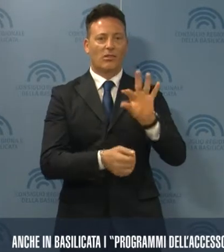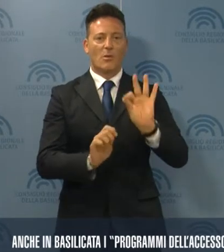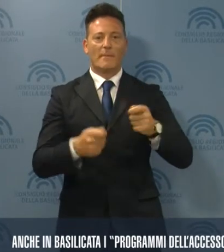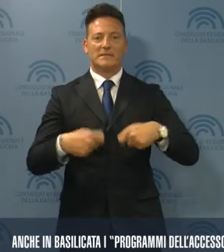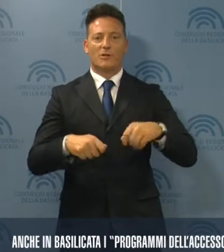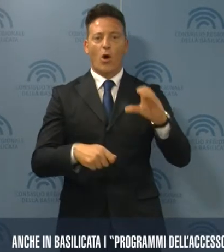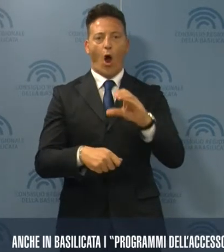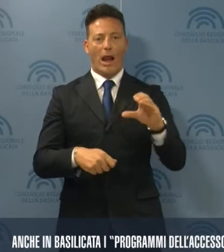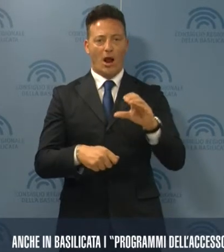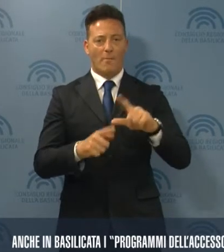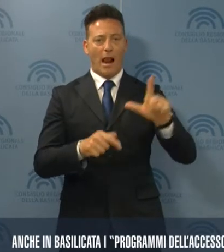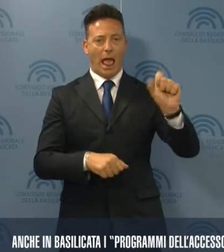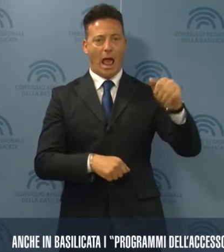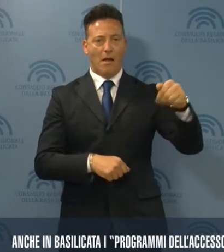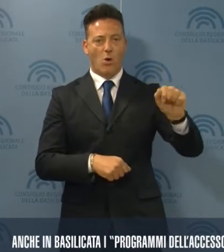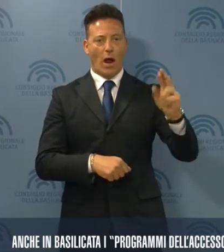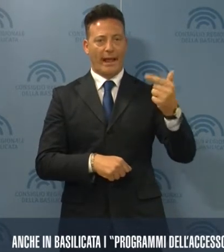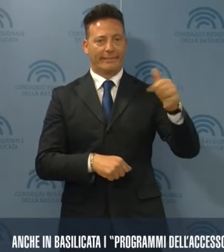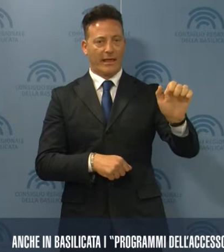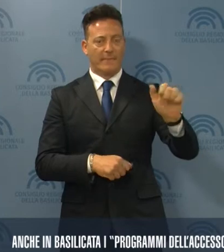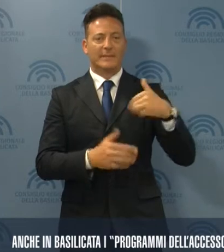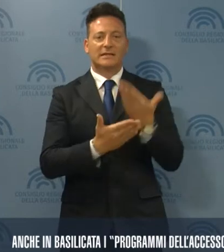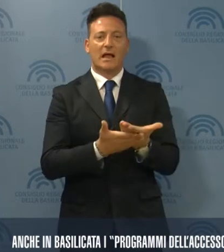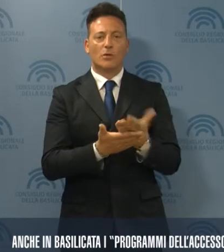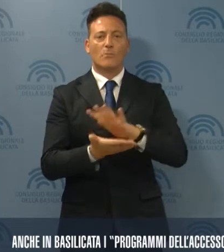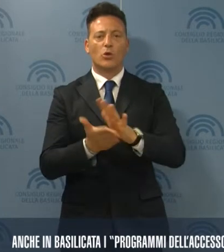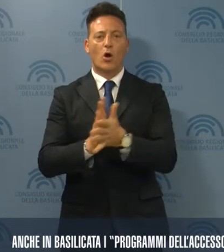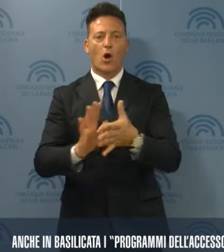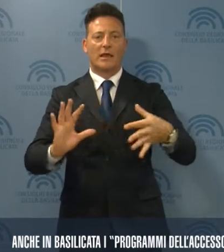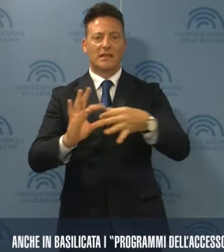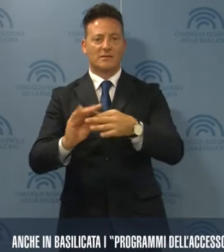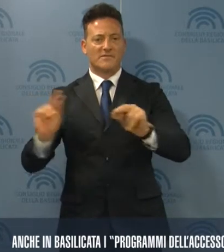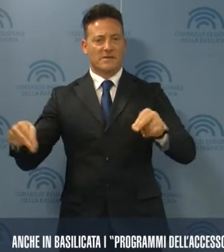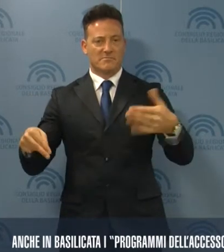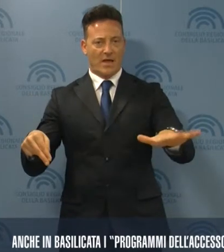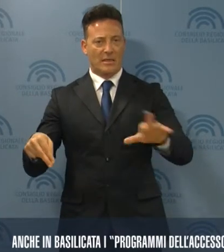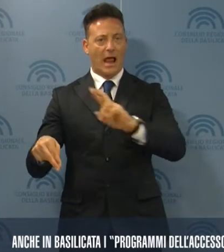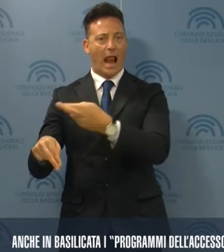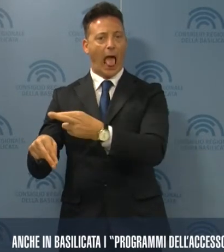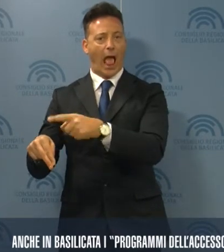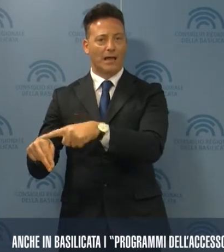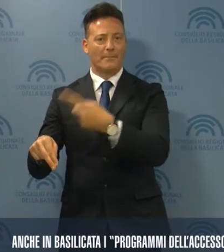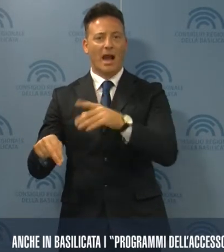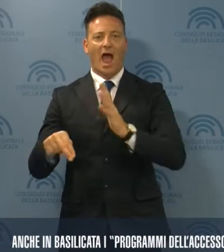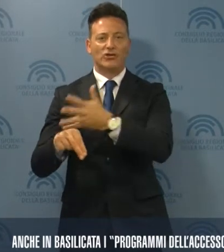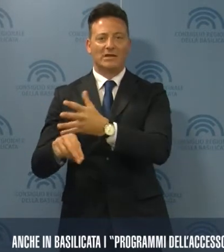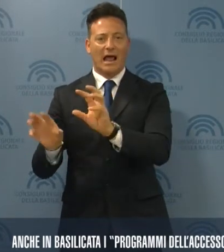Corecom La Morte, presentando il protocollo d'intesa sottoscritto con la RAI per l'accesso radiofonico e